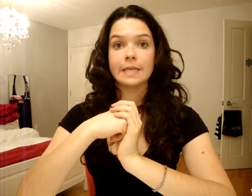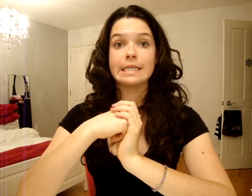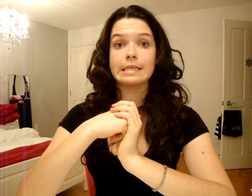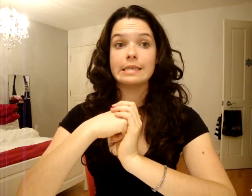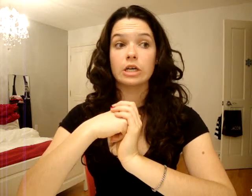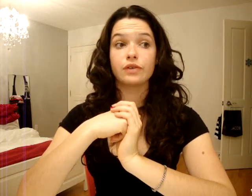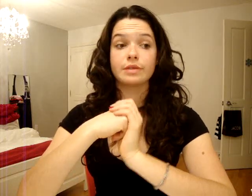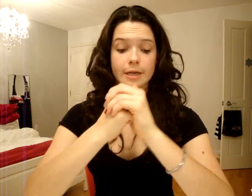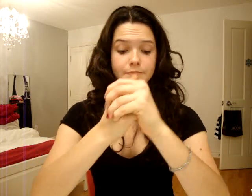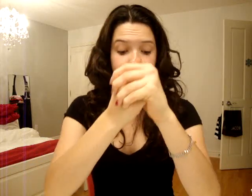C'est ça que je voulais vous dire.